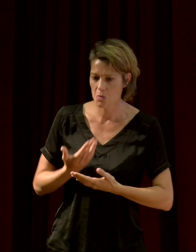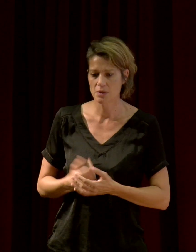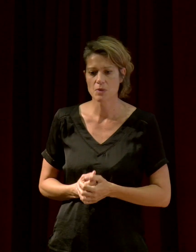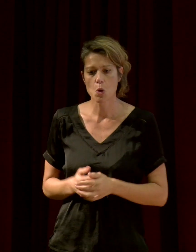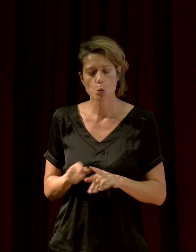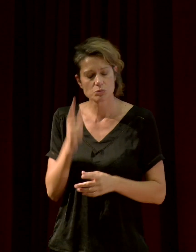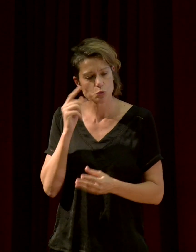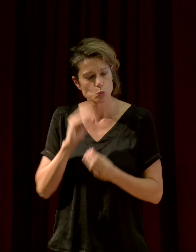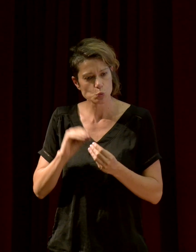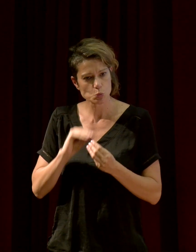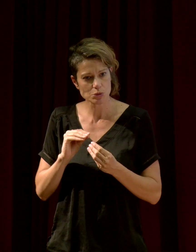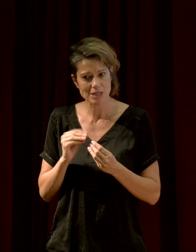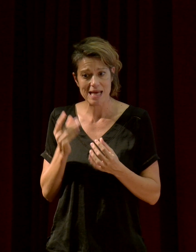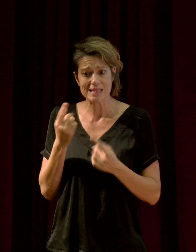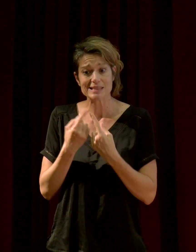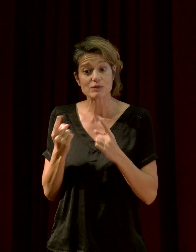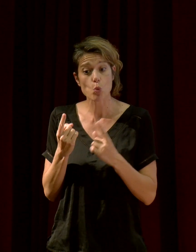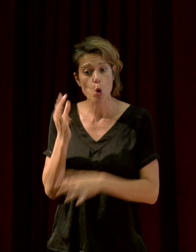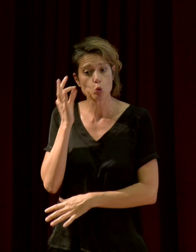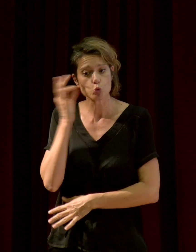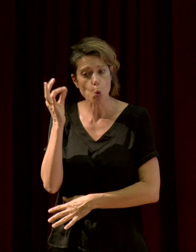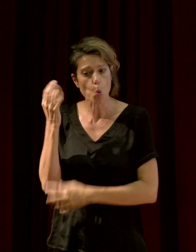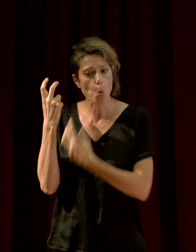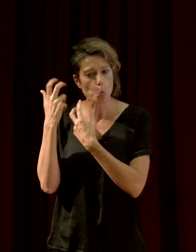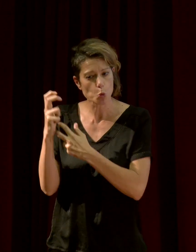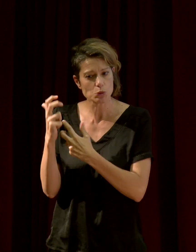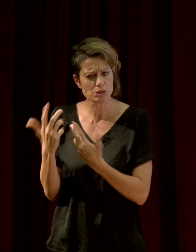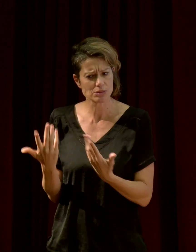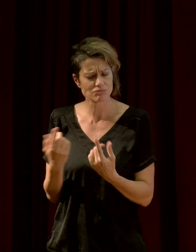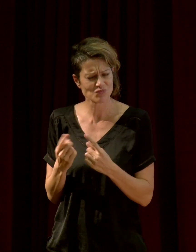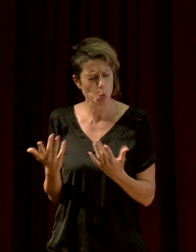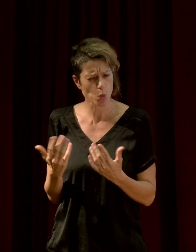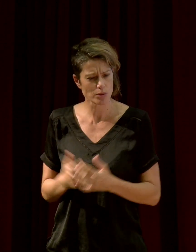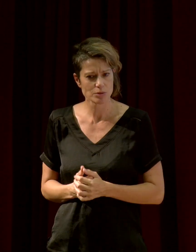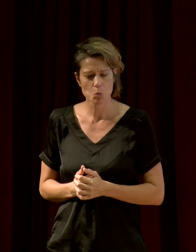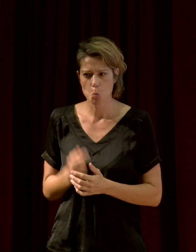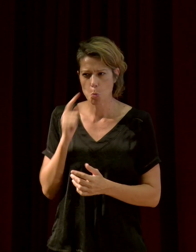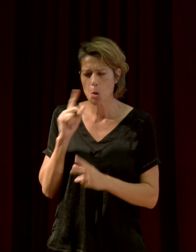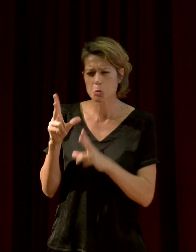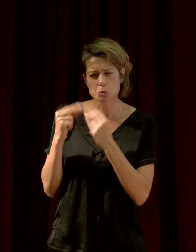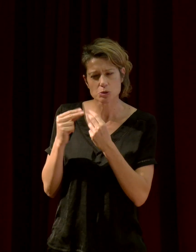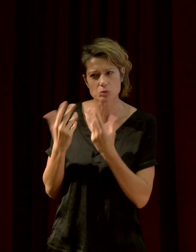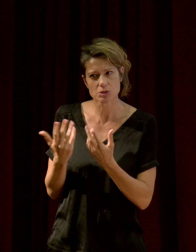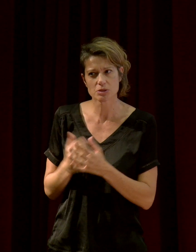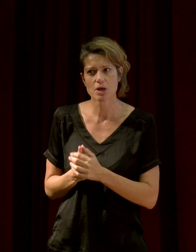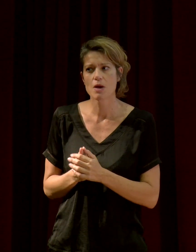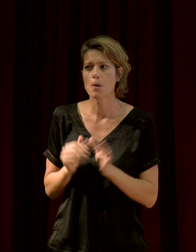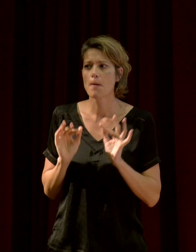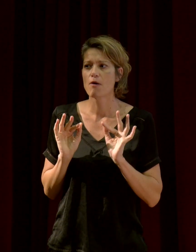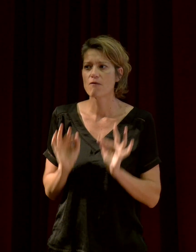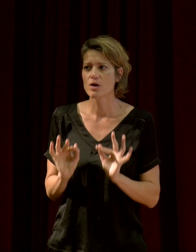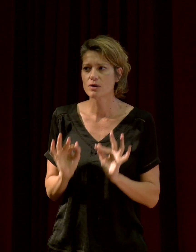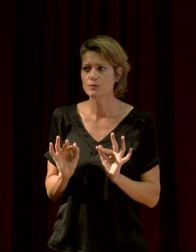différence entre le son et le bruit, parce que vous, lors de votre exposé, tout ce qui concernait